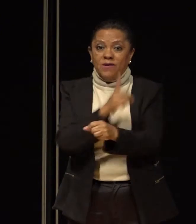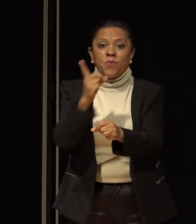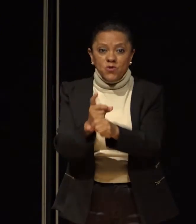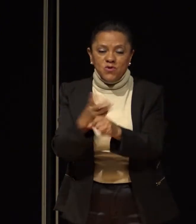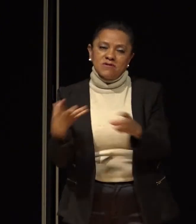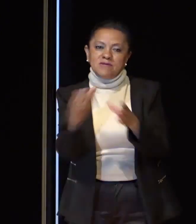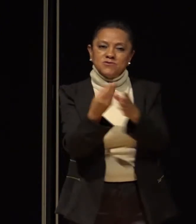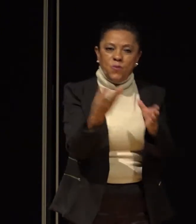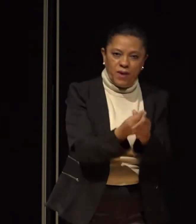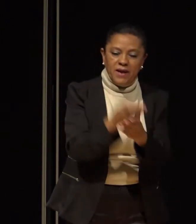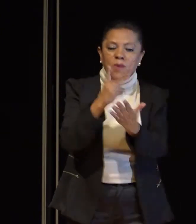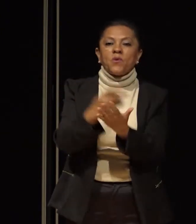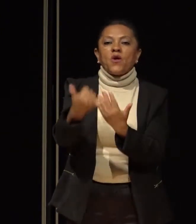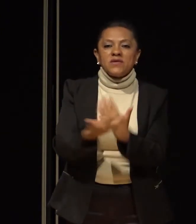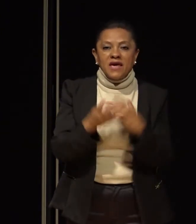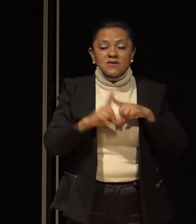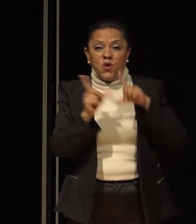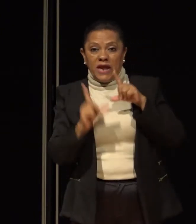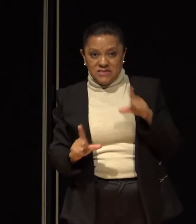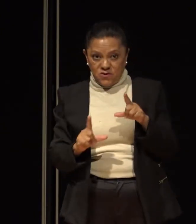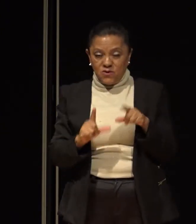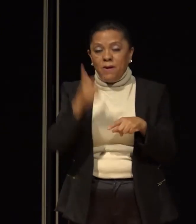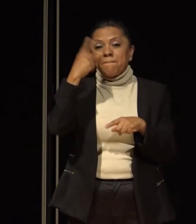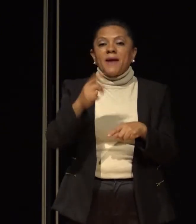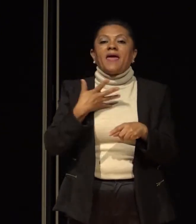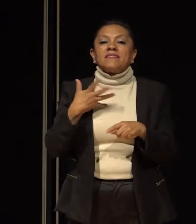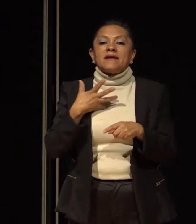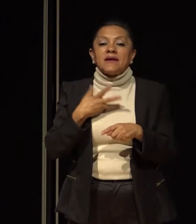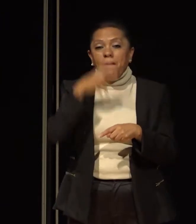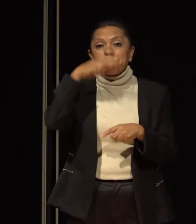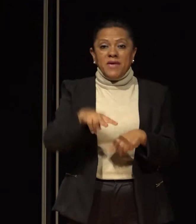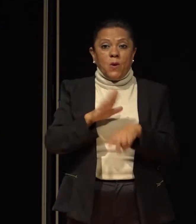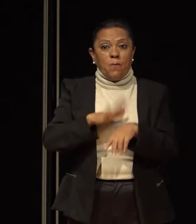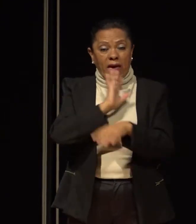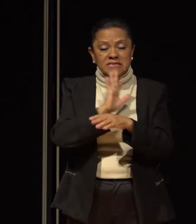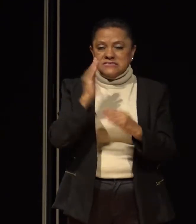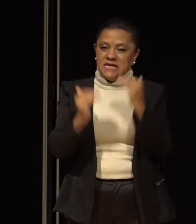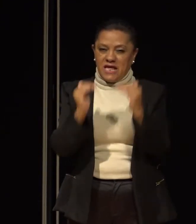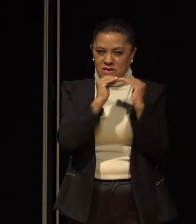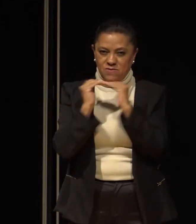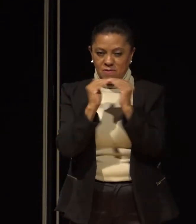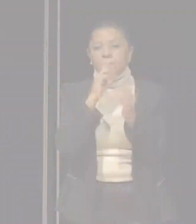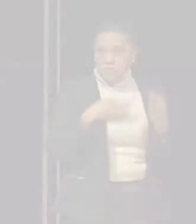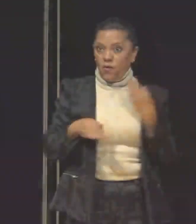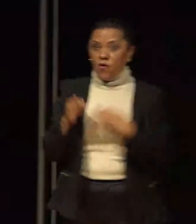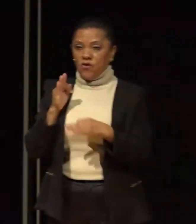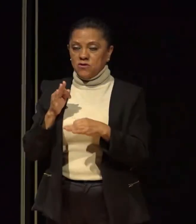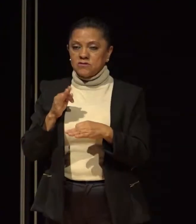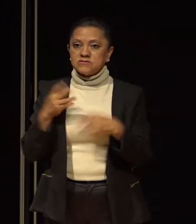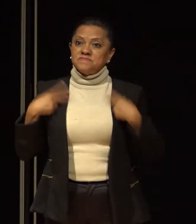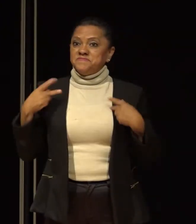Nación que hará de consolidar un México más equitativo y de mejores oportunidades. Los